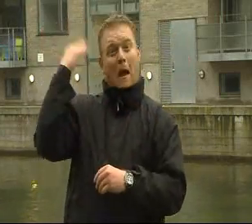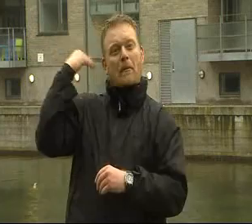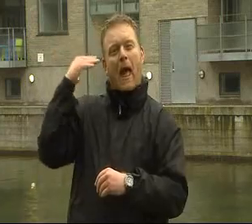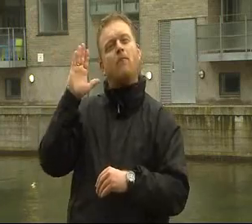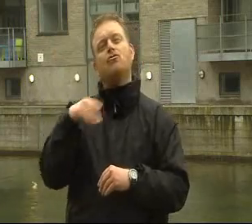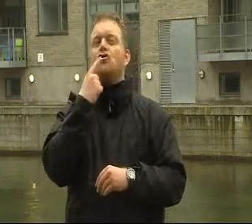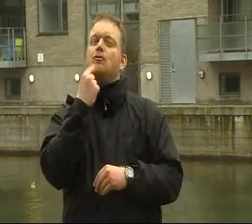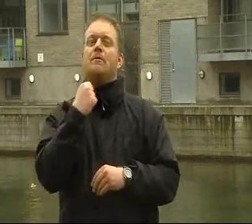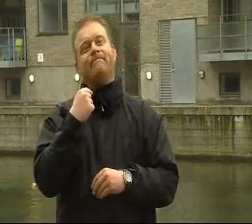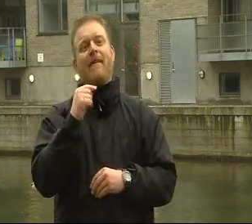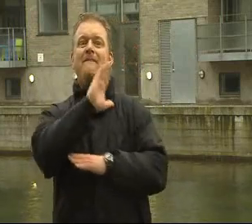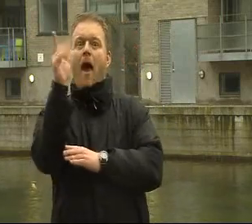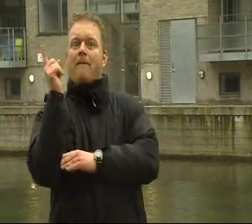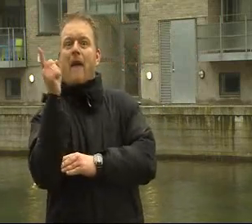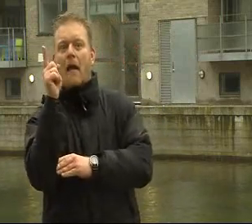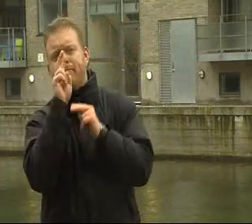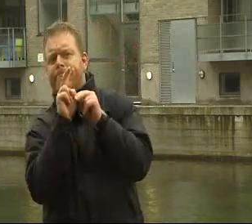som man brugte i gamle dage til at forudse det kommende vejr.